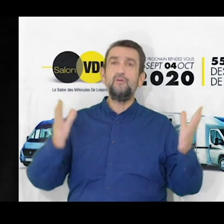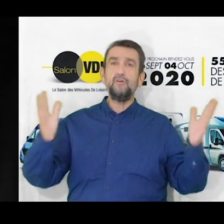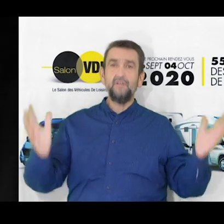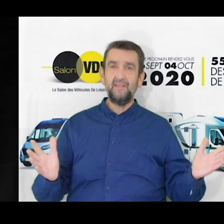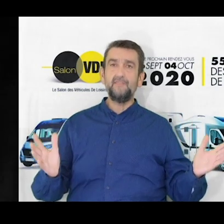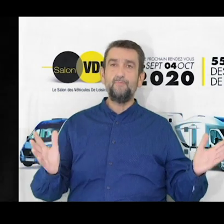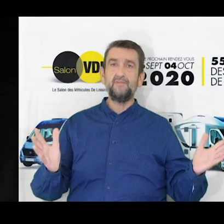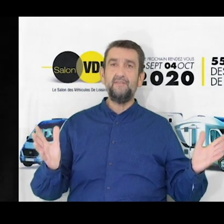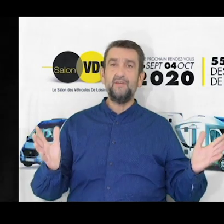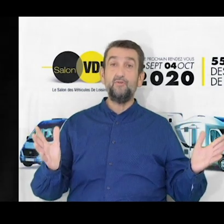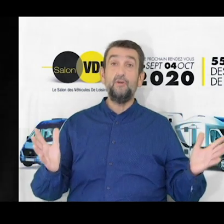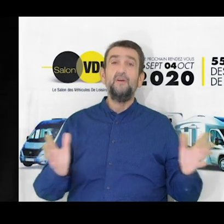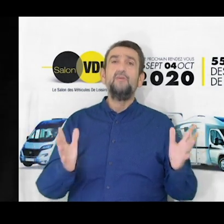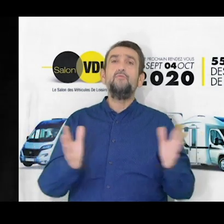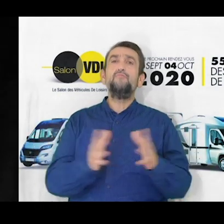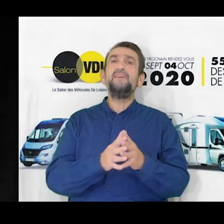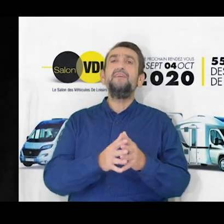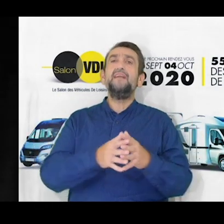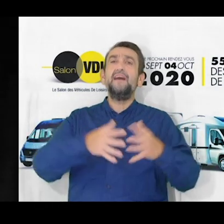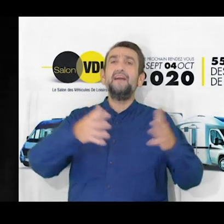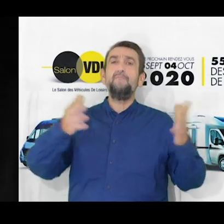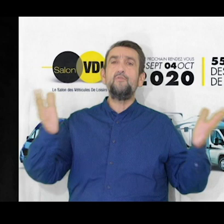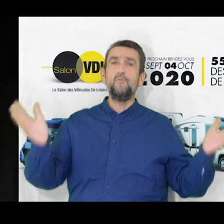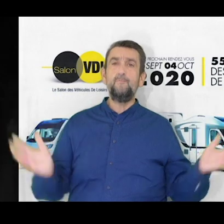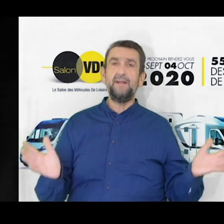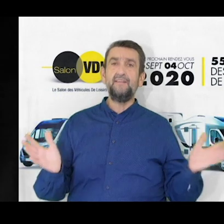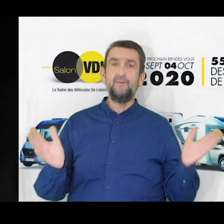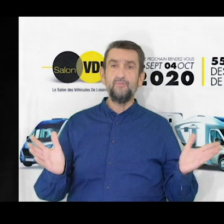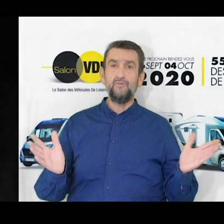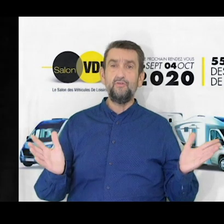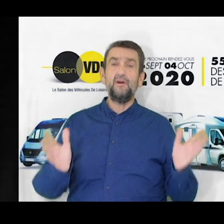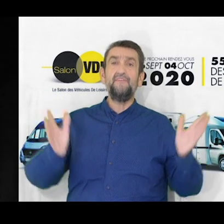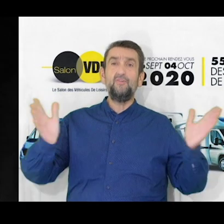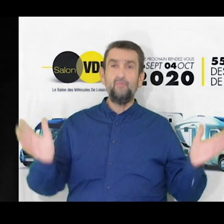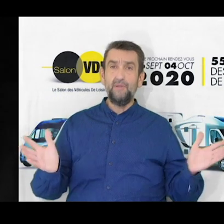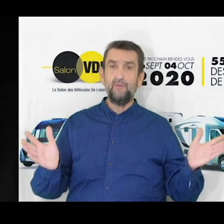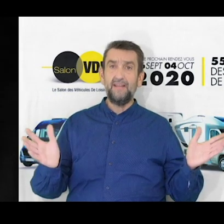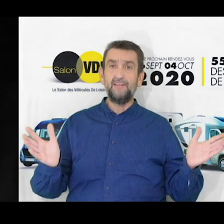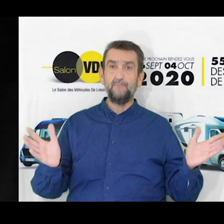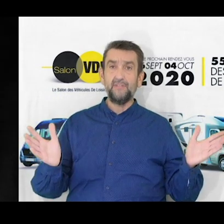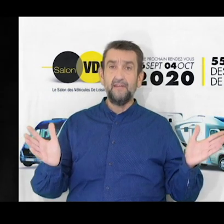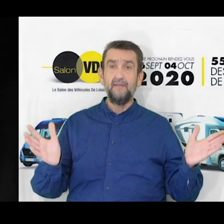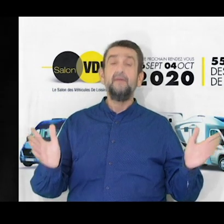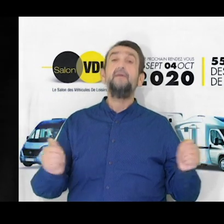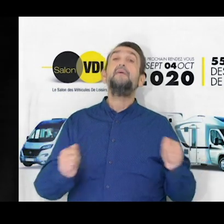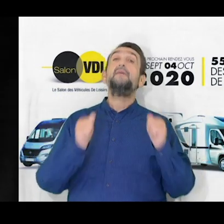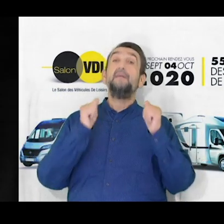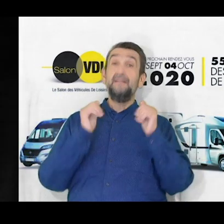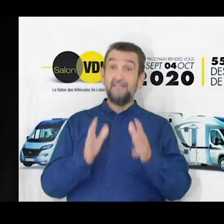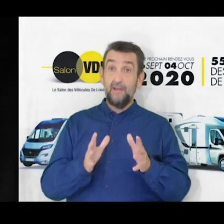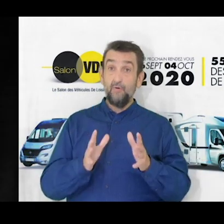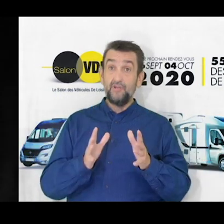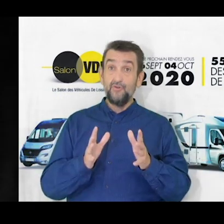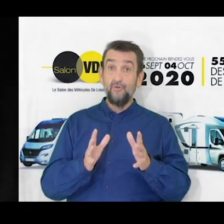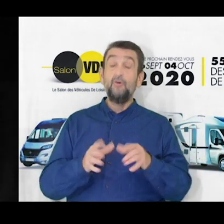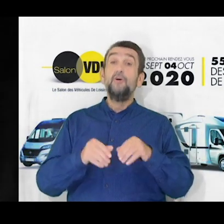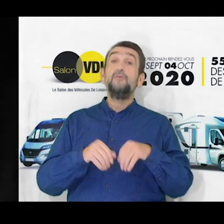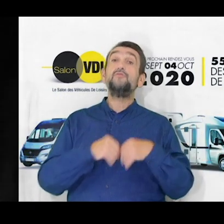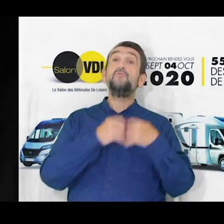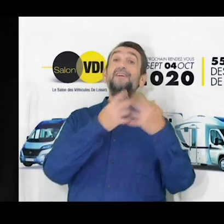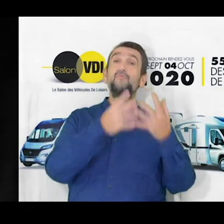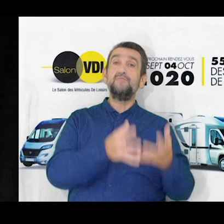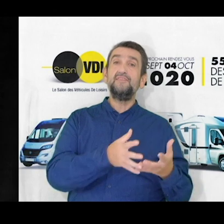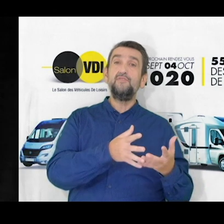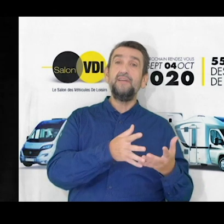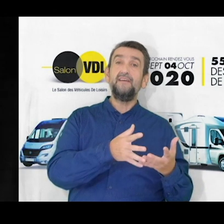constructeurs qui exposent les véhicules donc vous avez la gamme complète et constructeurs avec tous les modèles exposés les salons régionaux